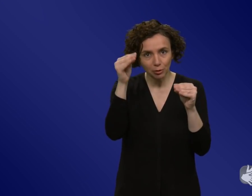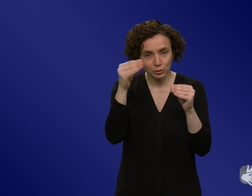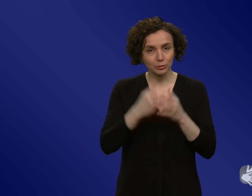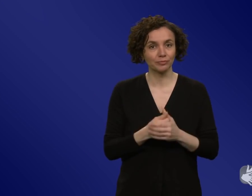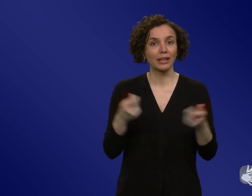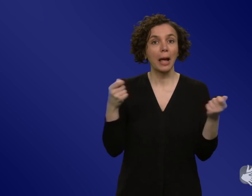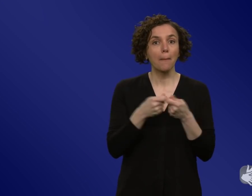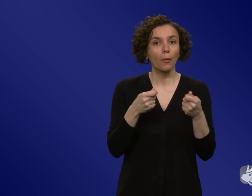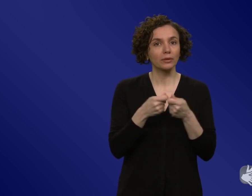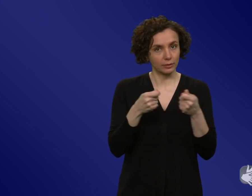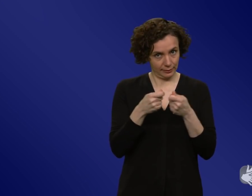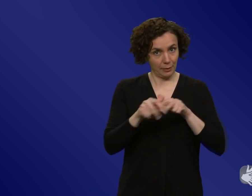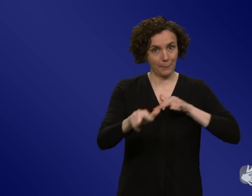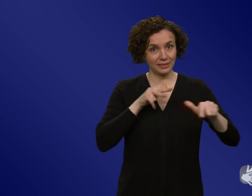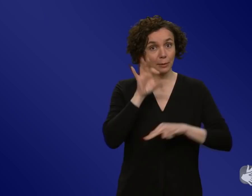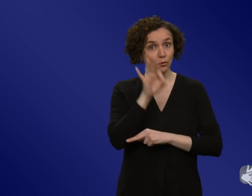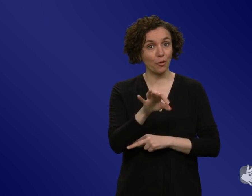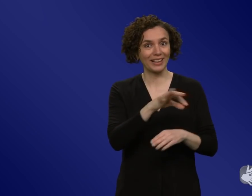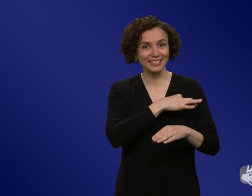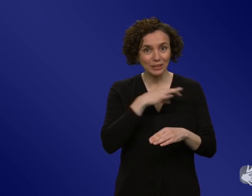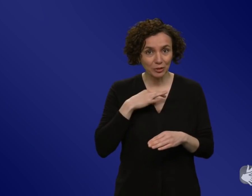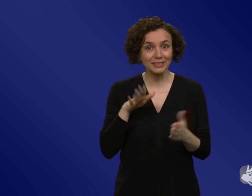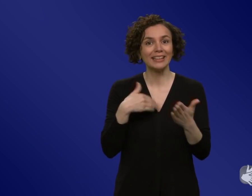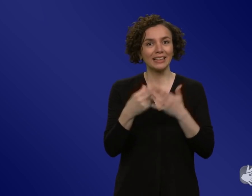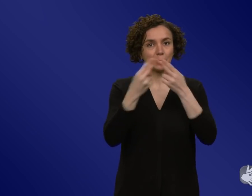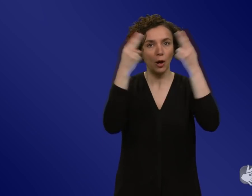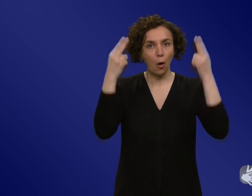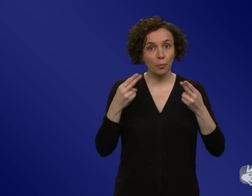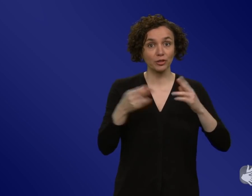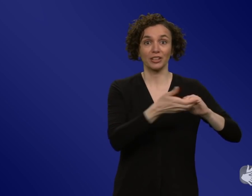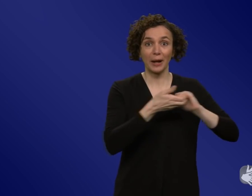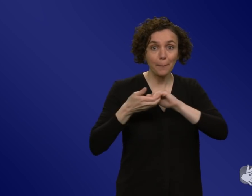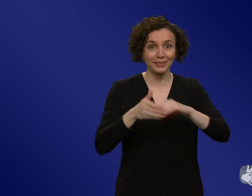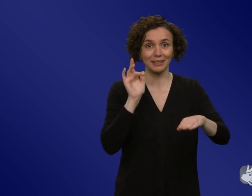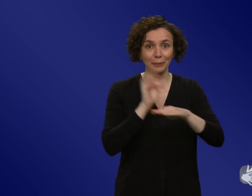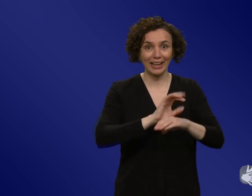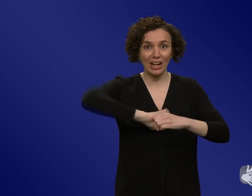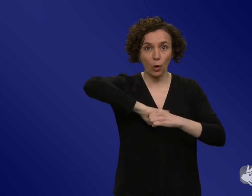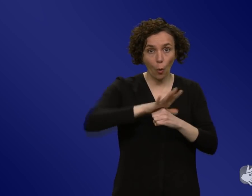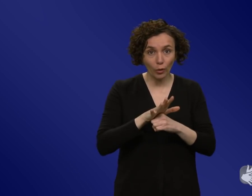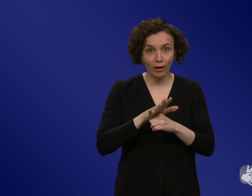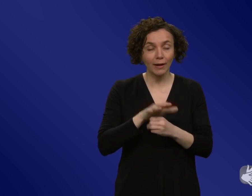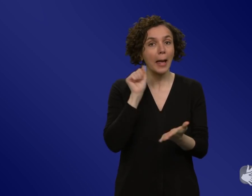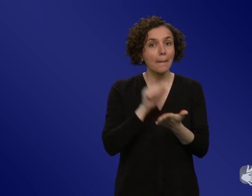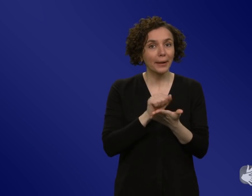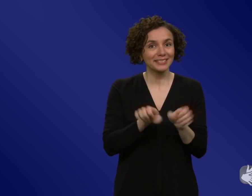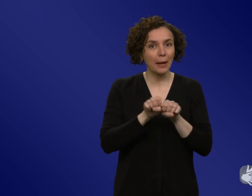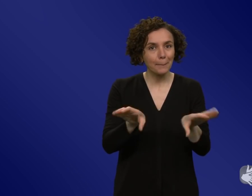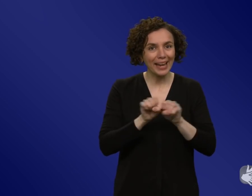Website zusammen gegen Corona. Es gibt Medienberichterstattung. Nach wissenschaftlichen Kriterien betrachtet, Frau Jenny, was hat gefehlt? Warum hat